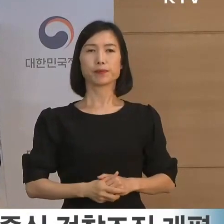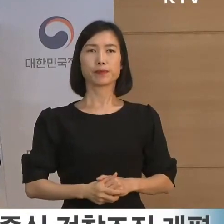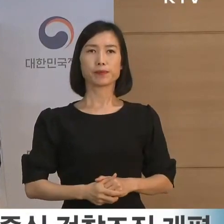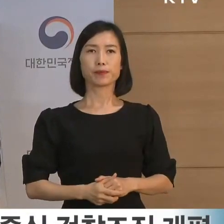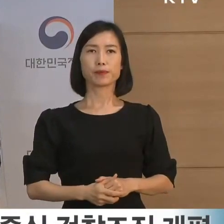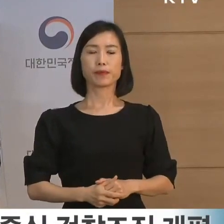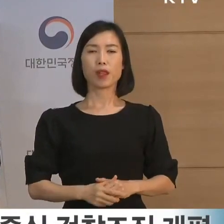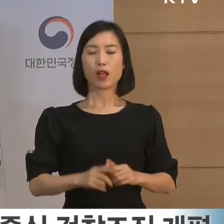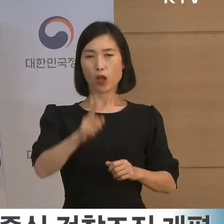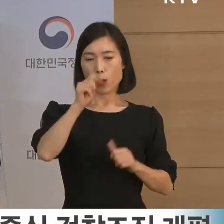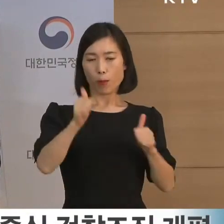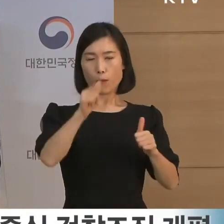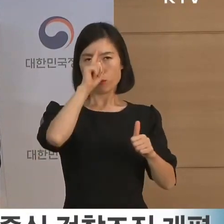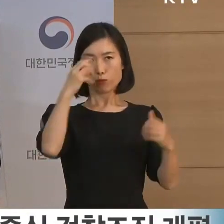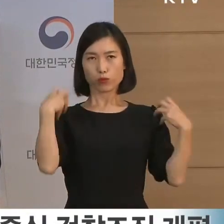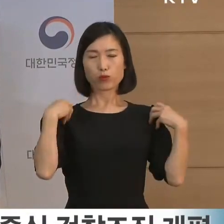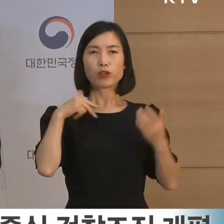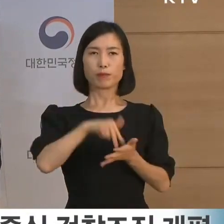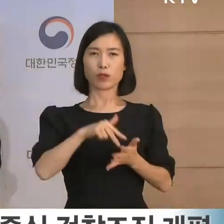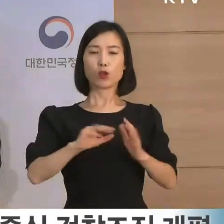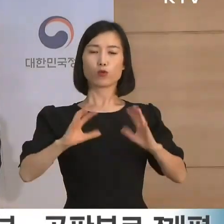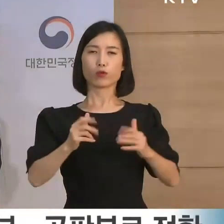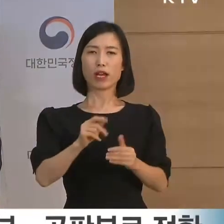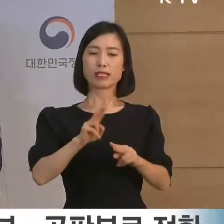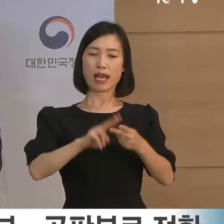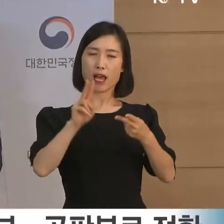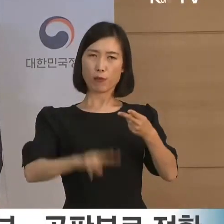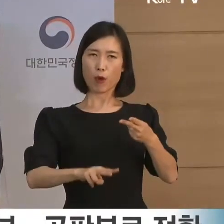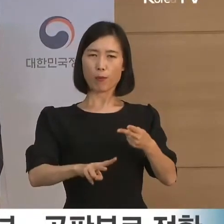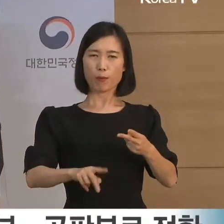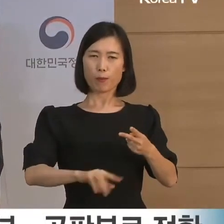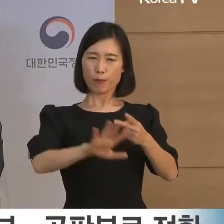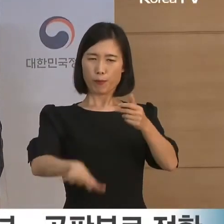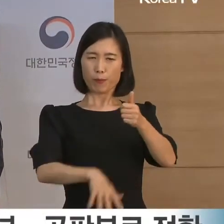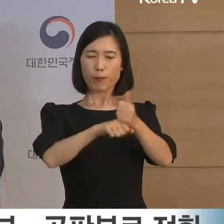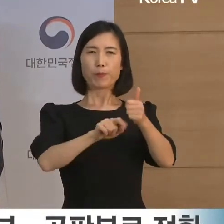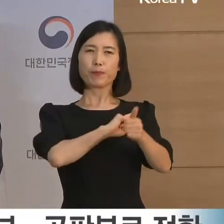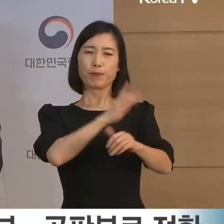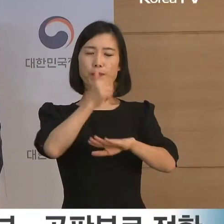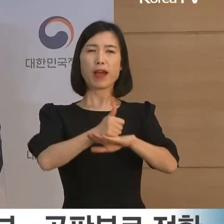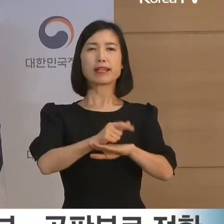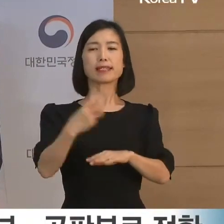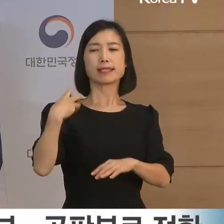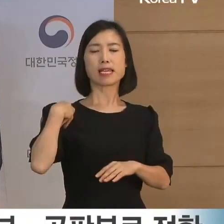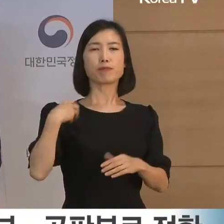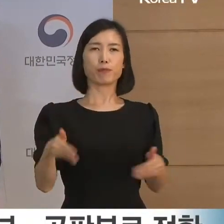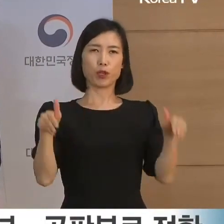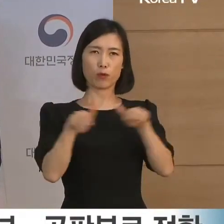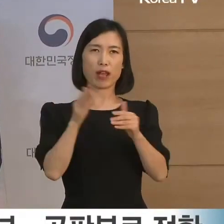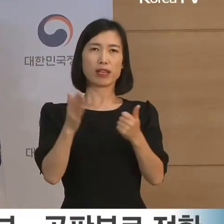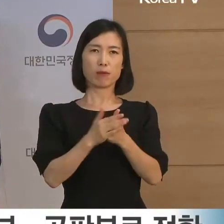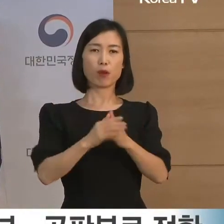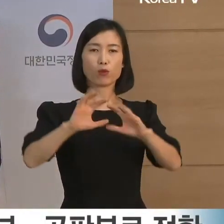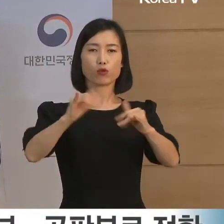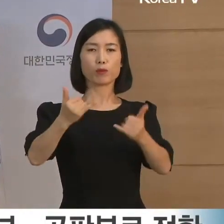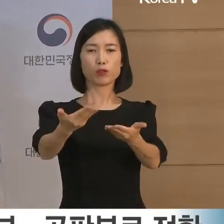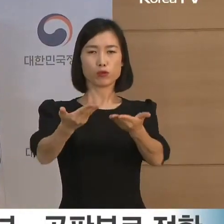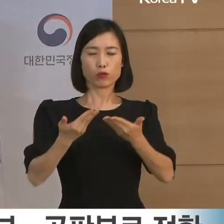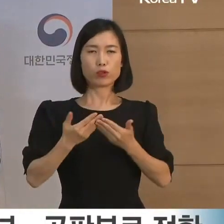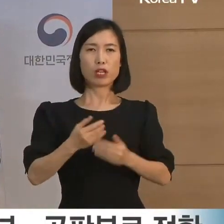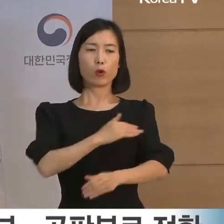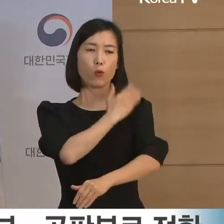법무부는 국가형사사법의 최종 책임기관으로서 국민으로부터 나온 권력기관이